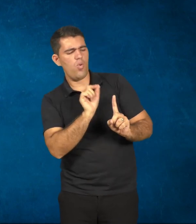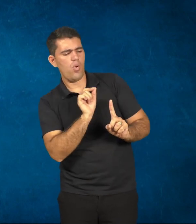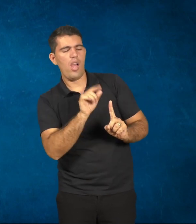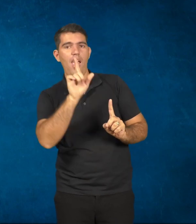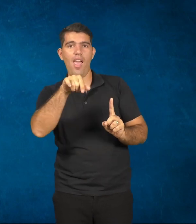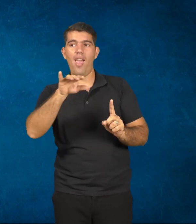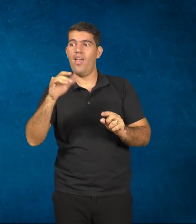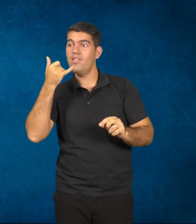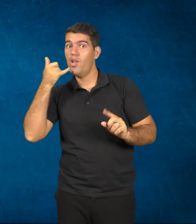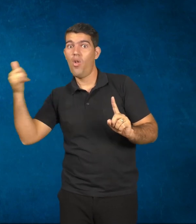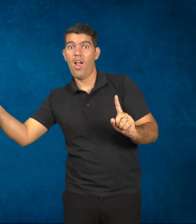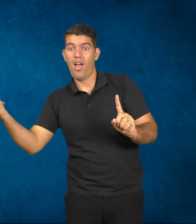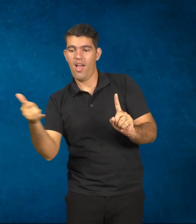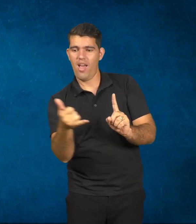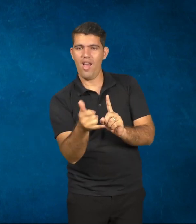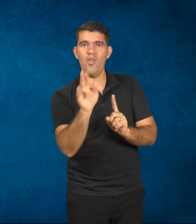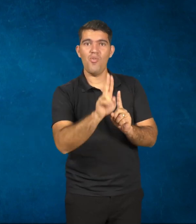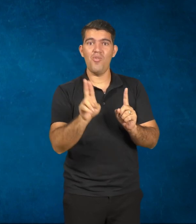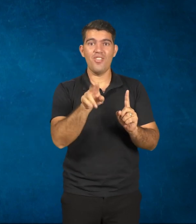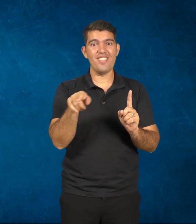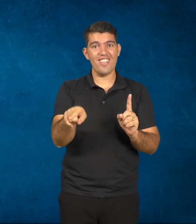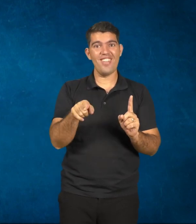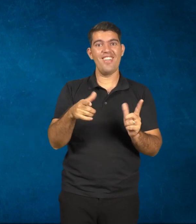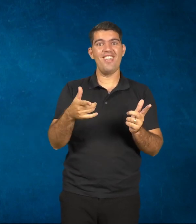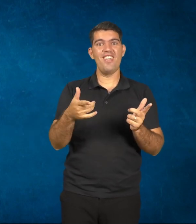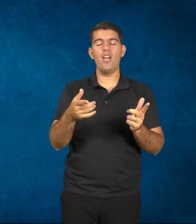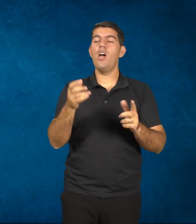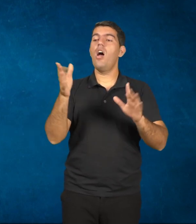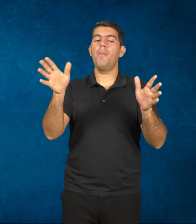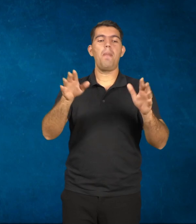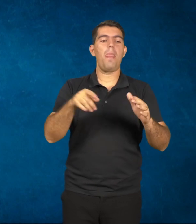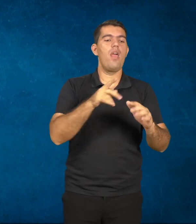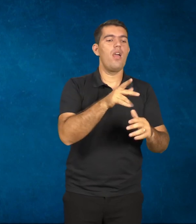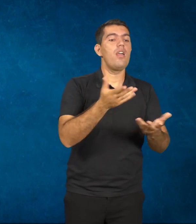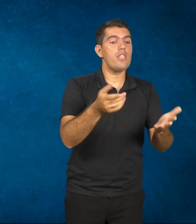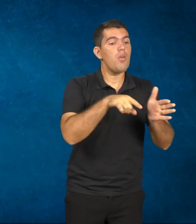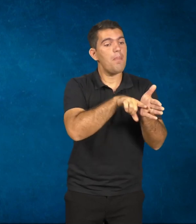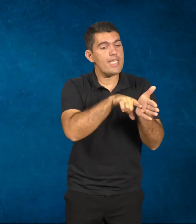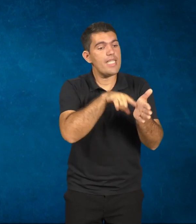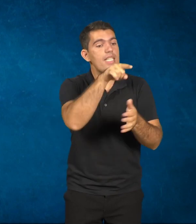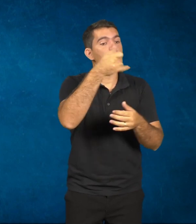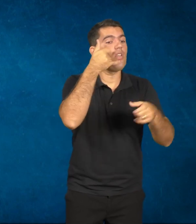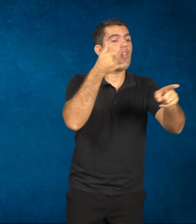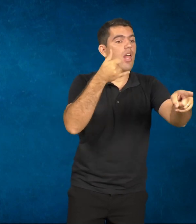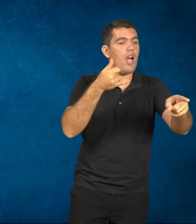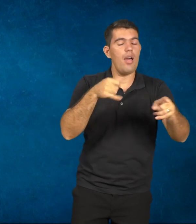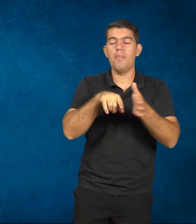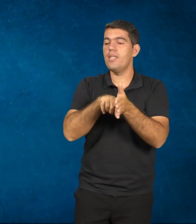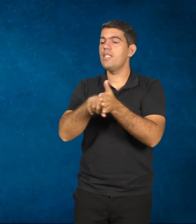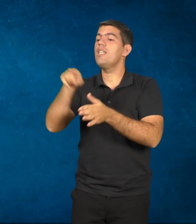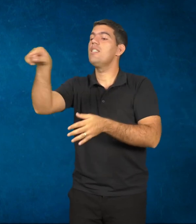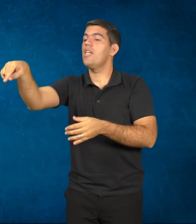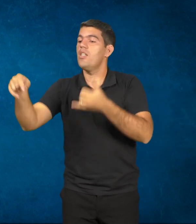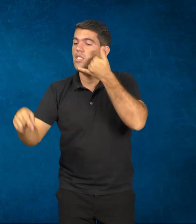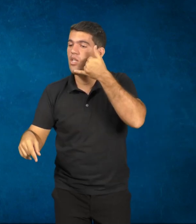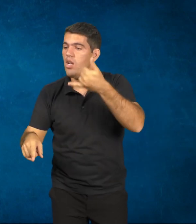de celulares em sala de aula. Consultem aí, tal coisa, busca aí no seu celular, entra nesse